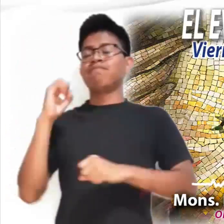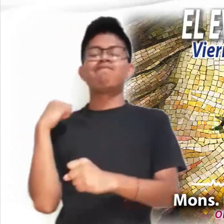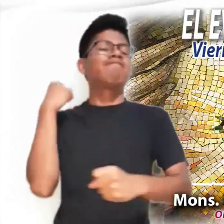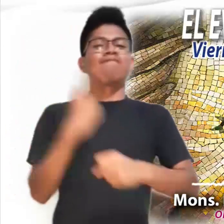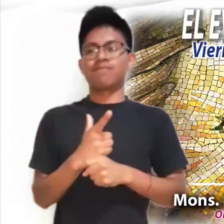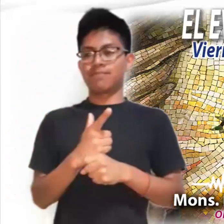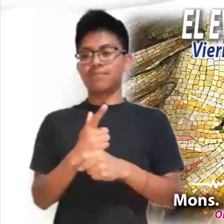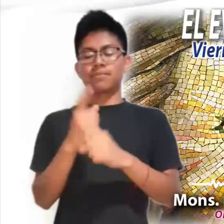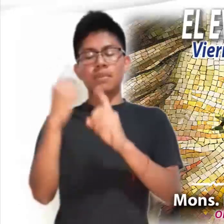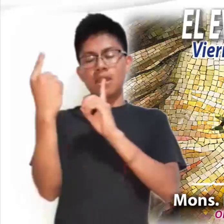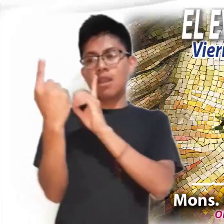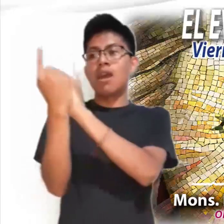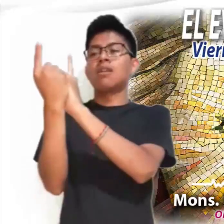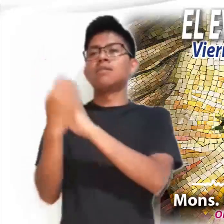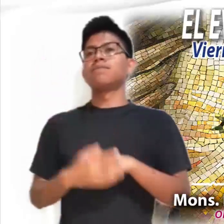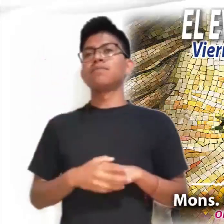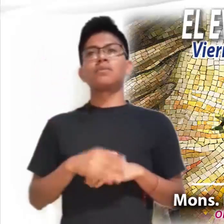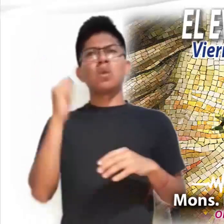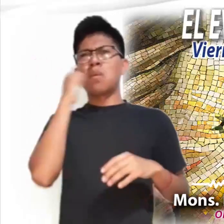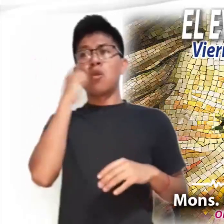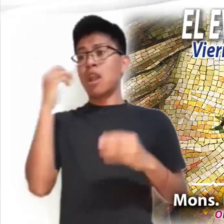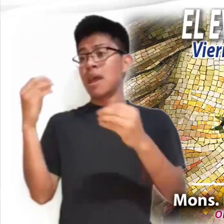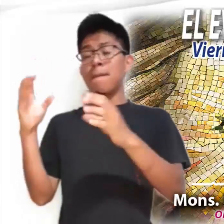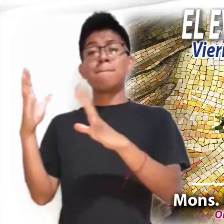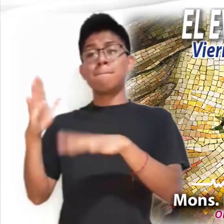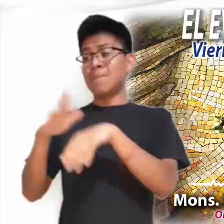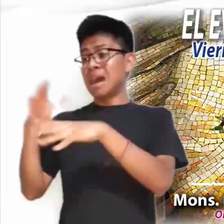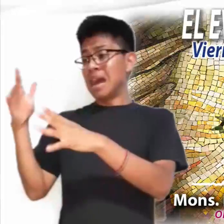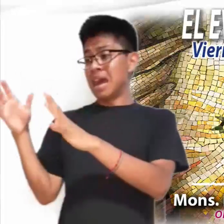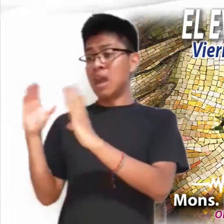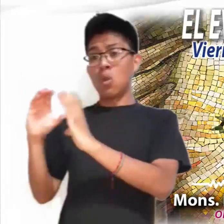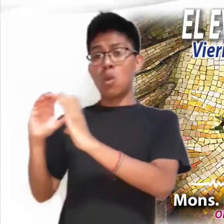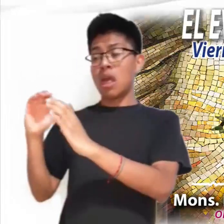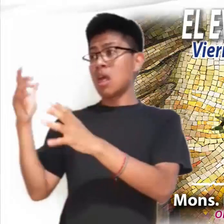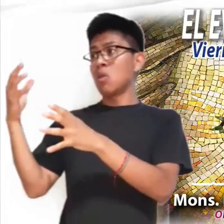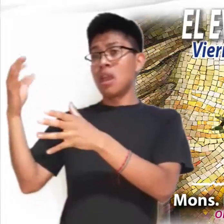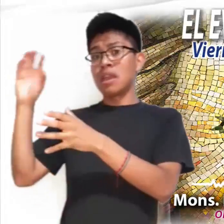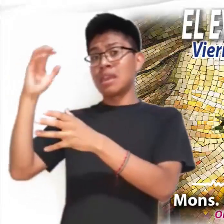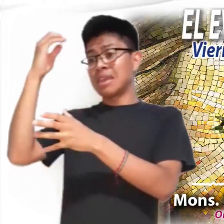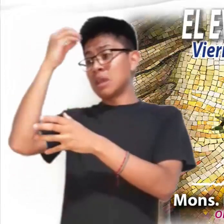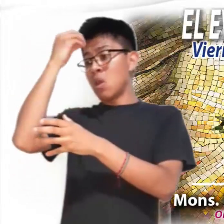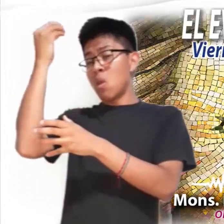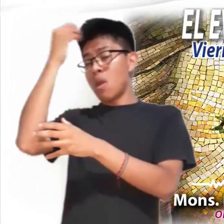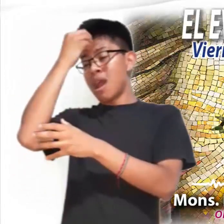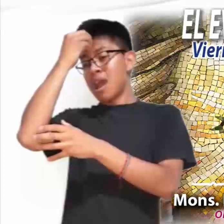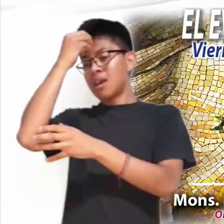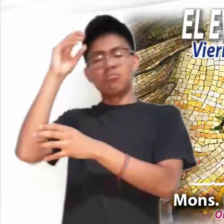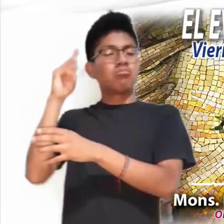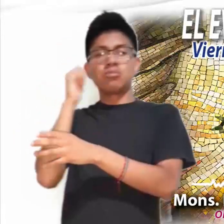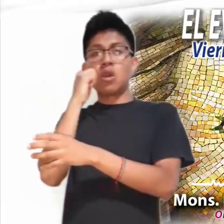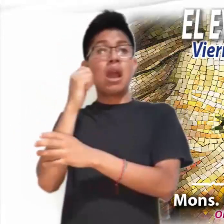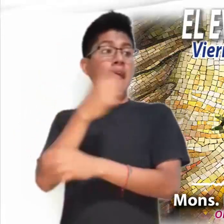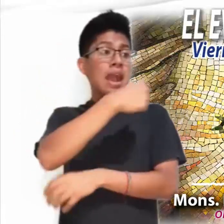No importa que tenga muchas otras ovejas en el redil, cada una de sus ovejas es especial